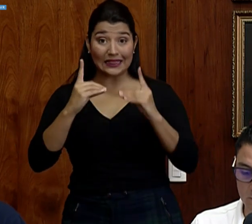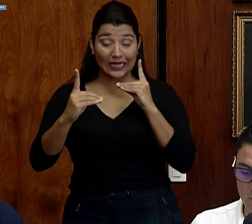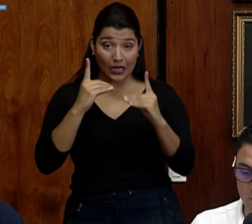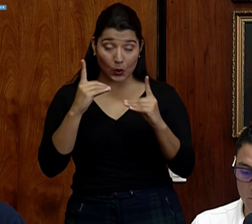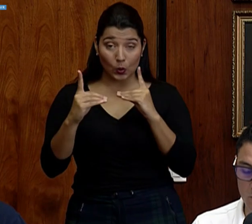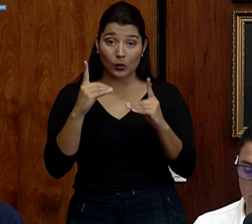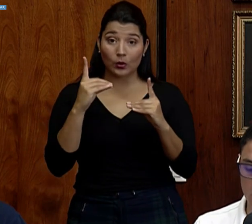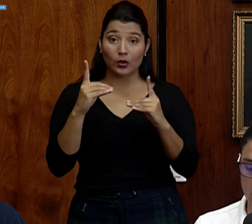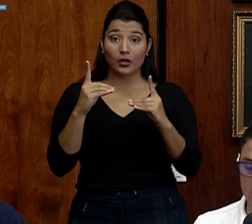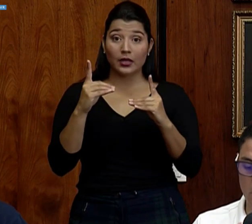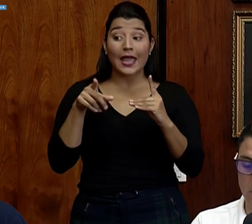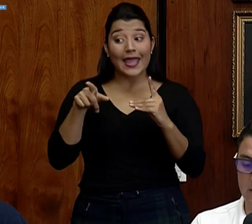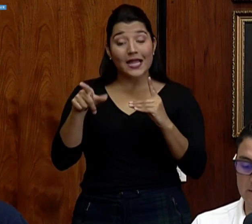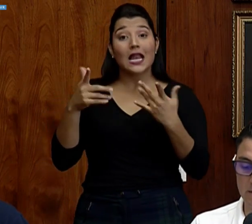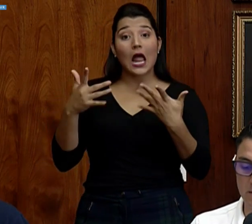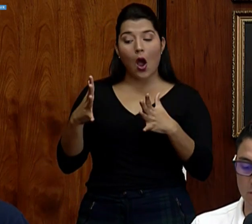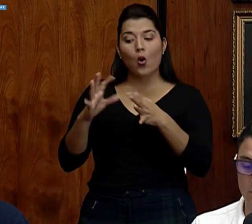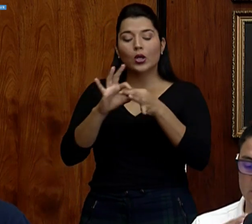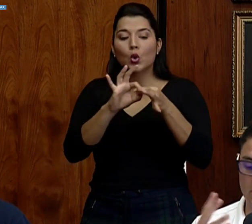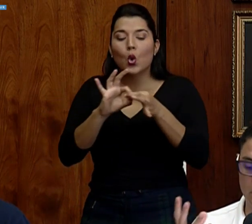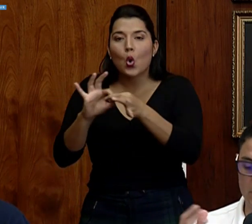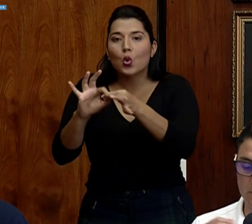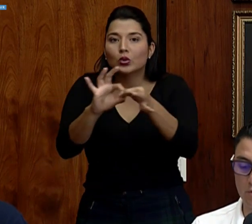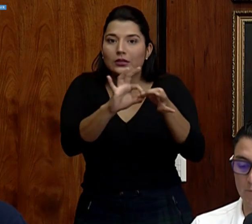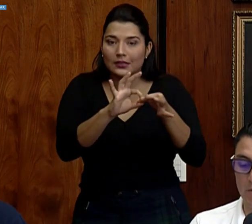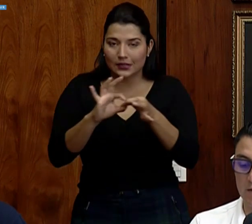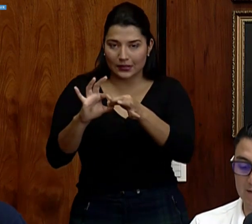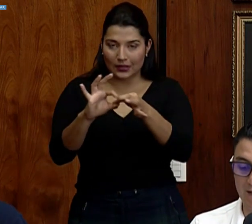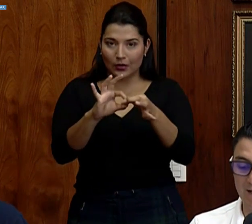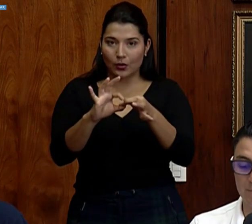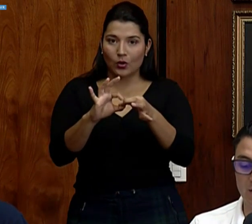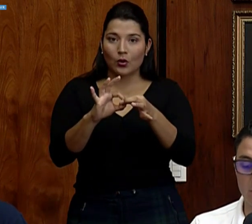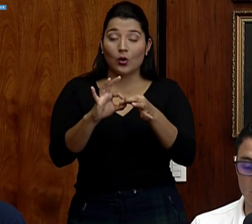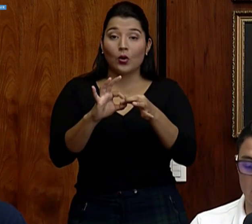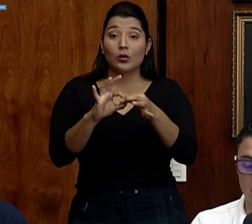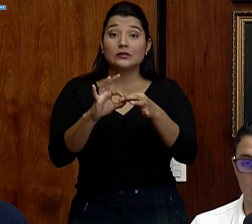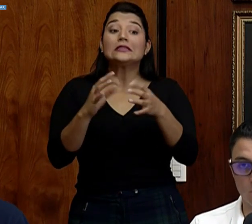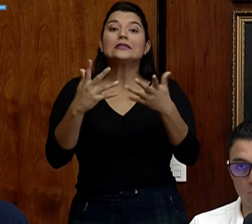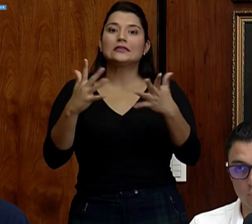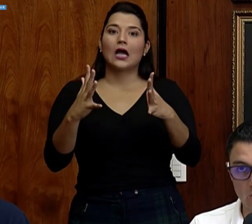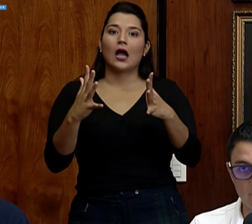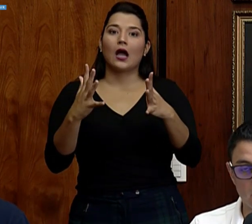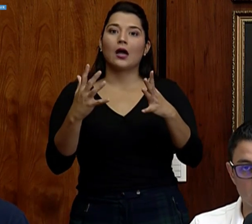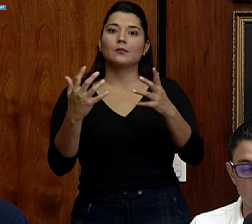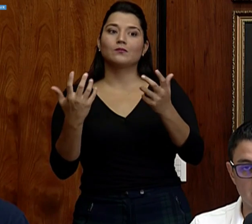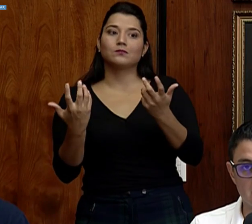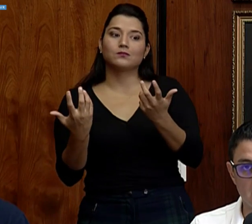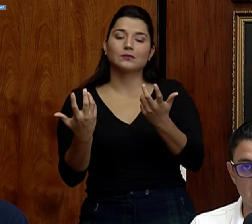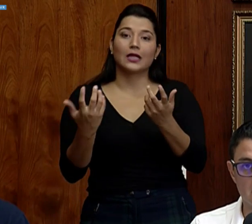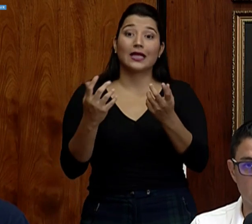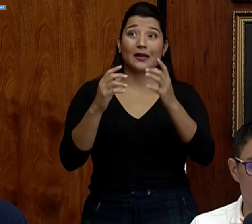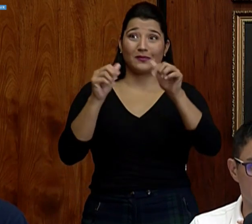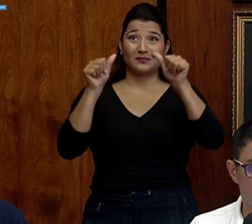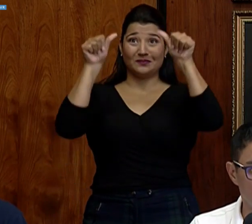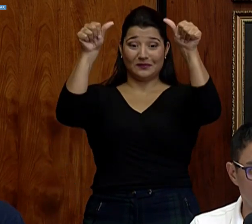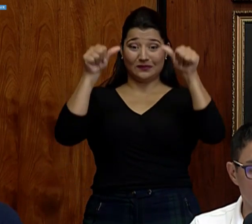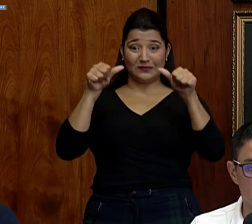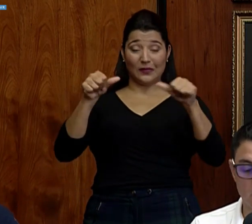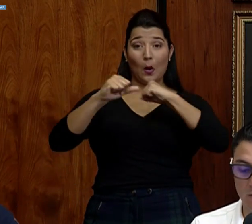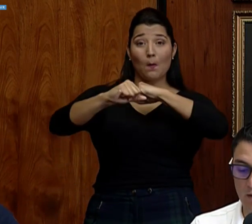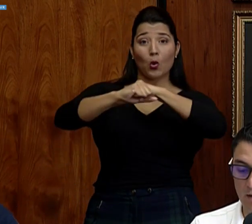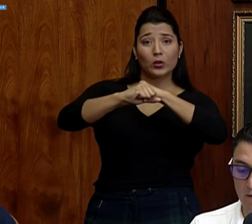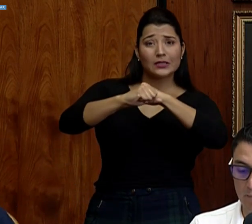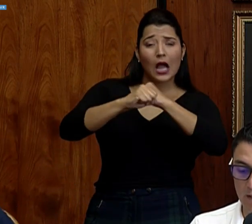coordinación en ese sentido donde se han puesto y se han adaptado diferentes productos gráficos y mensajes o piezas de